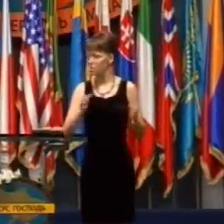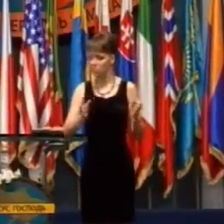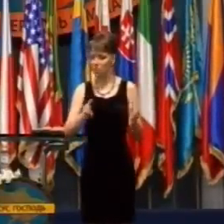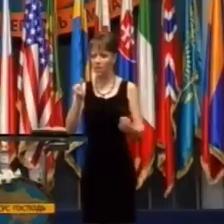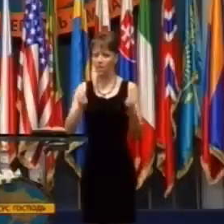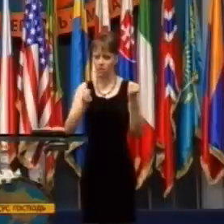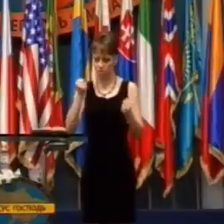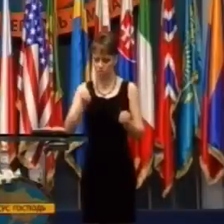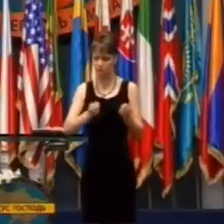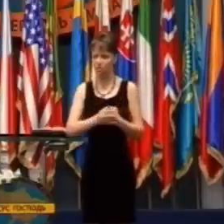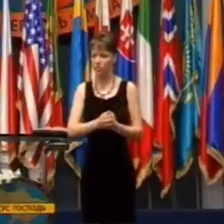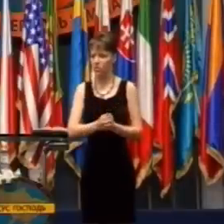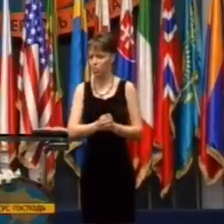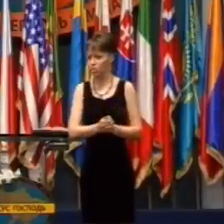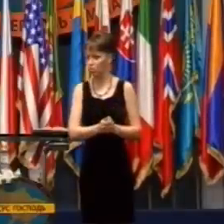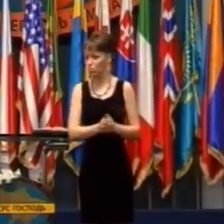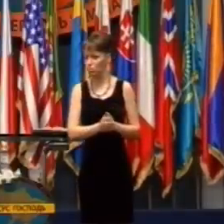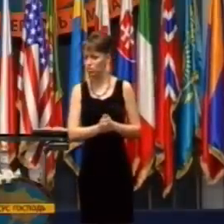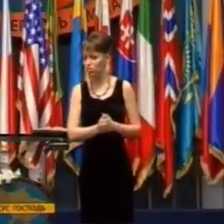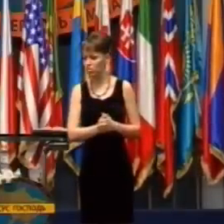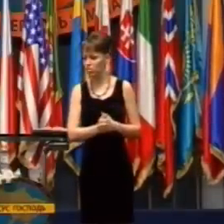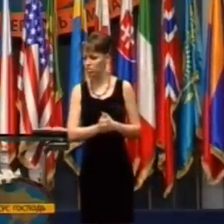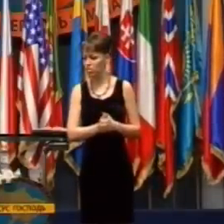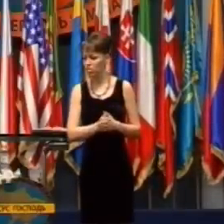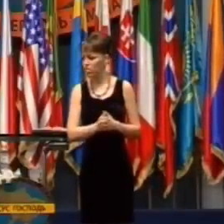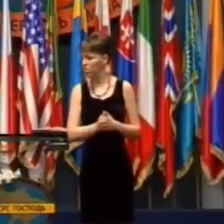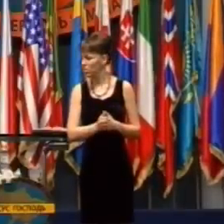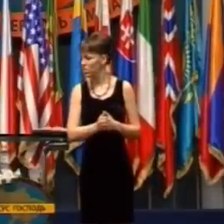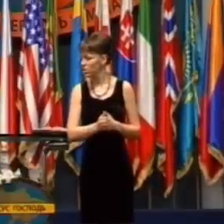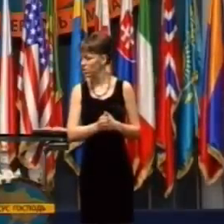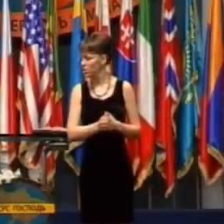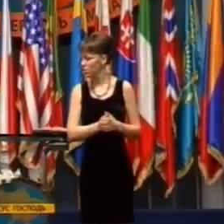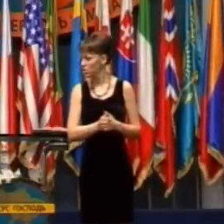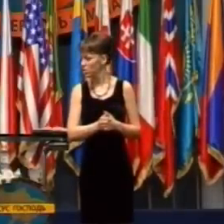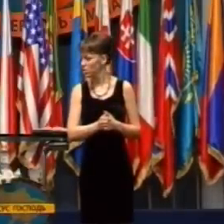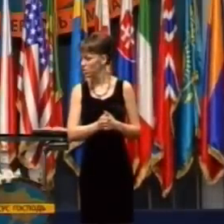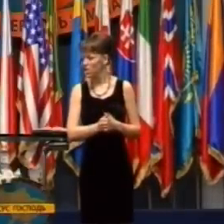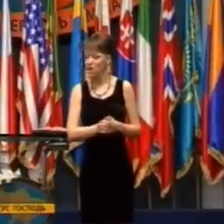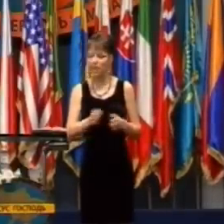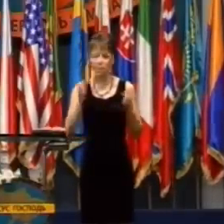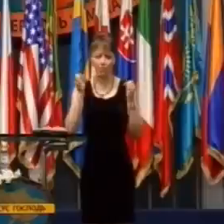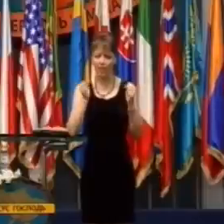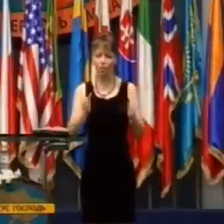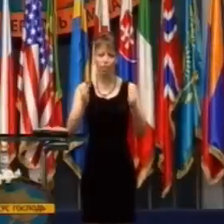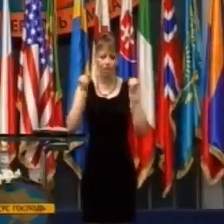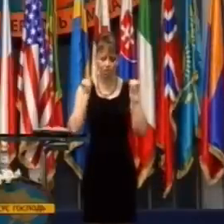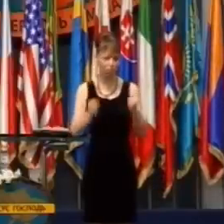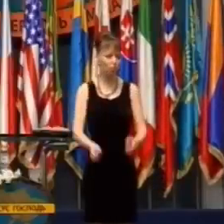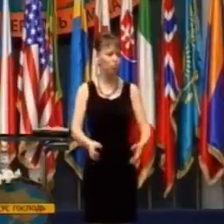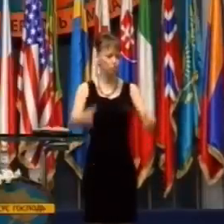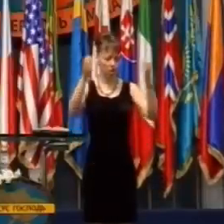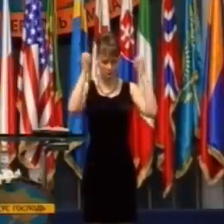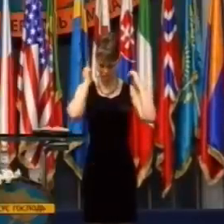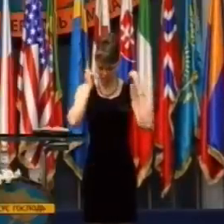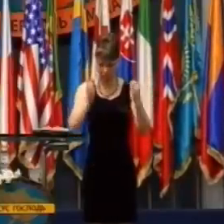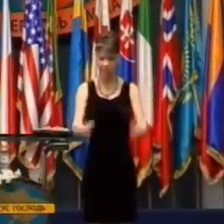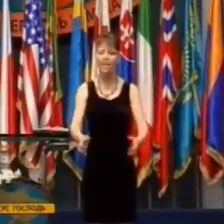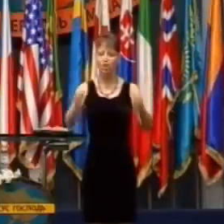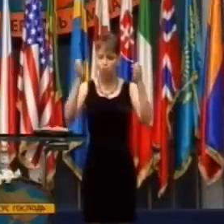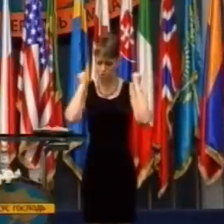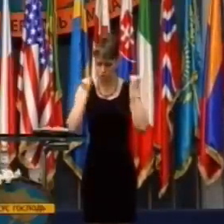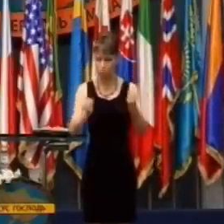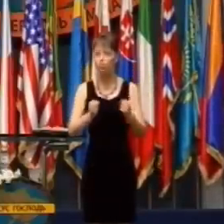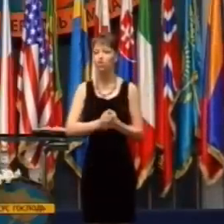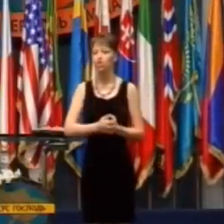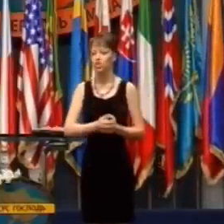Počas toho, ako som šoféroval, som držal ruku žene a hovoril som jej, bude žiť a nezomrie.